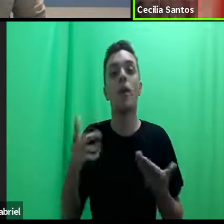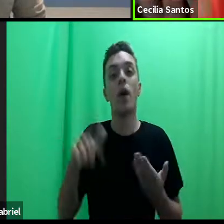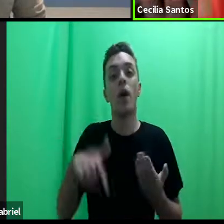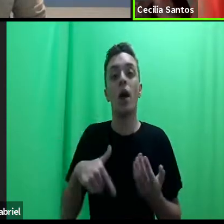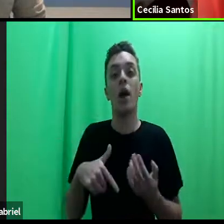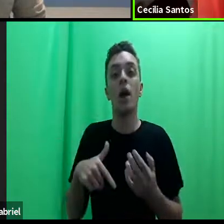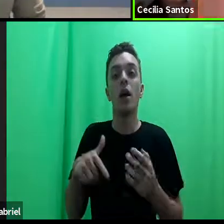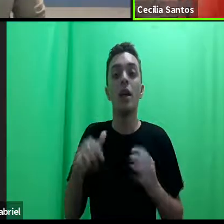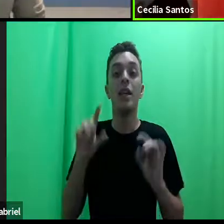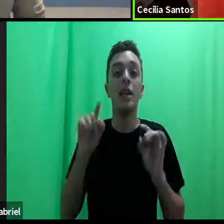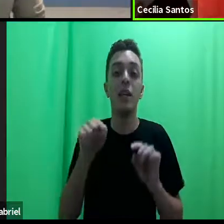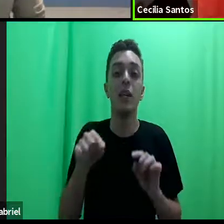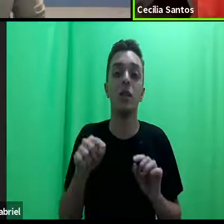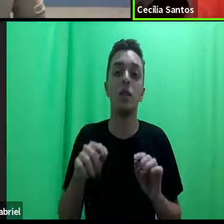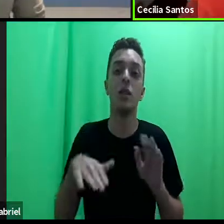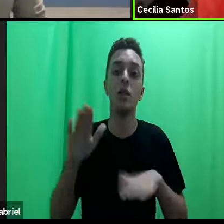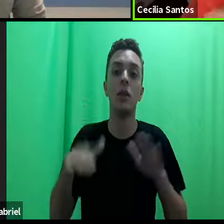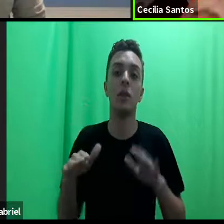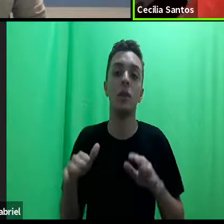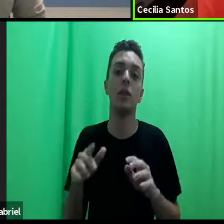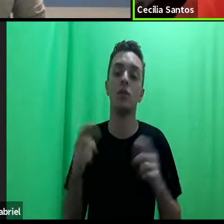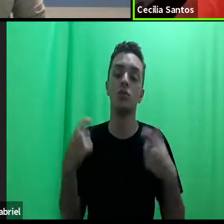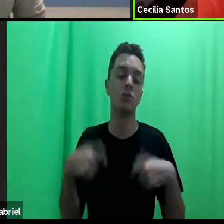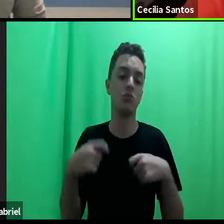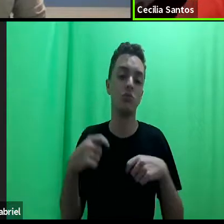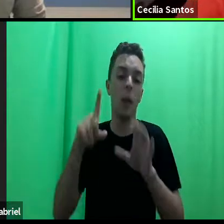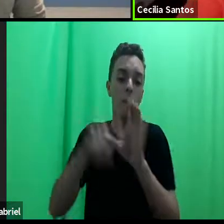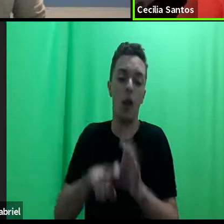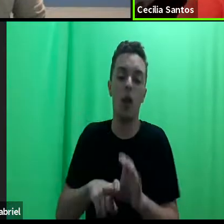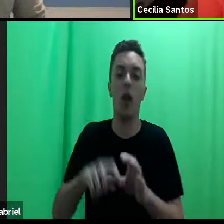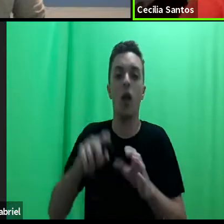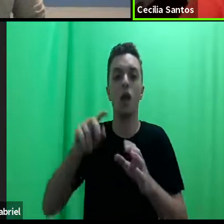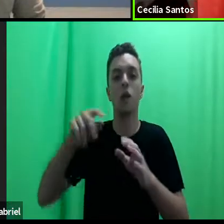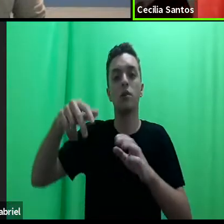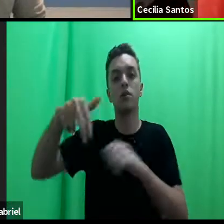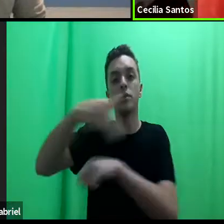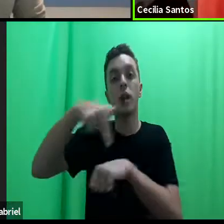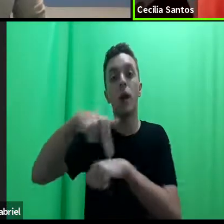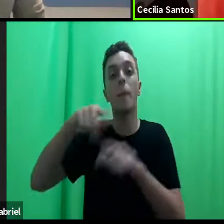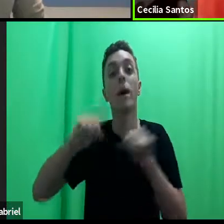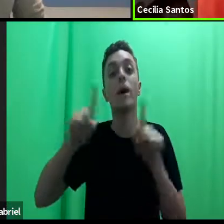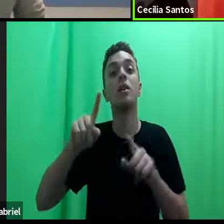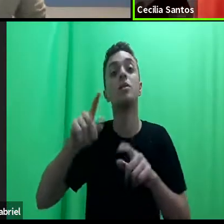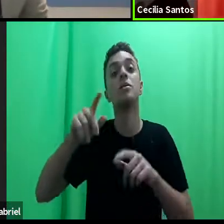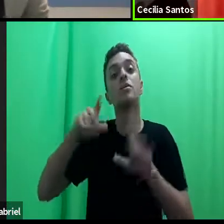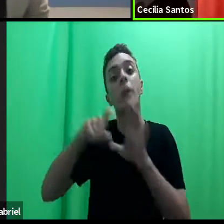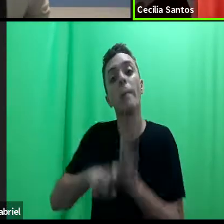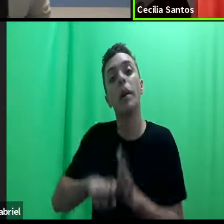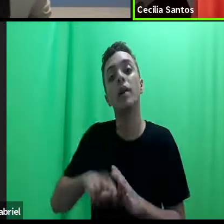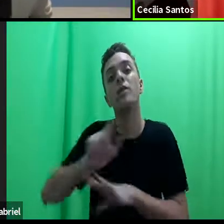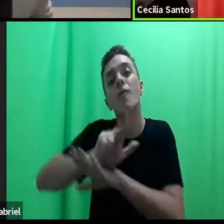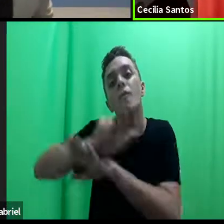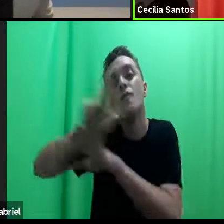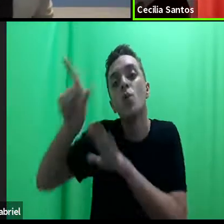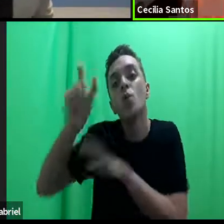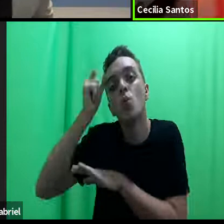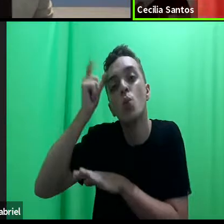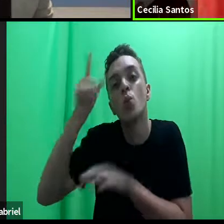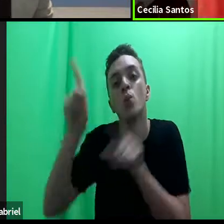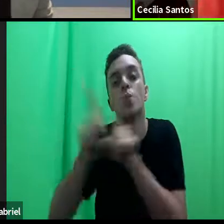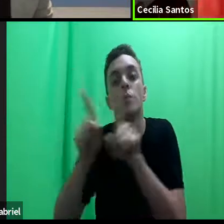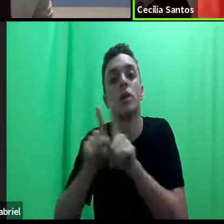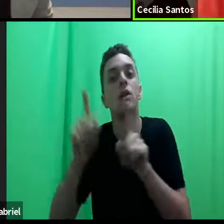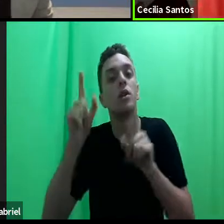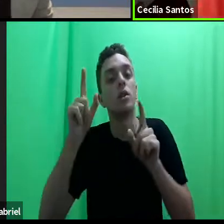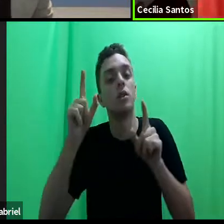isso independe da transnacionalidade, eu acho que tem a ver com a multiplicidade de culturas e de contextos, não é só